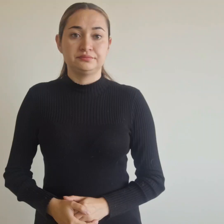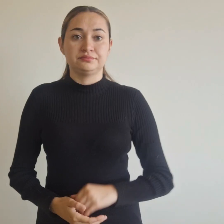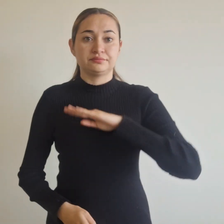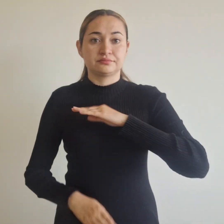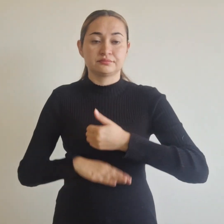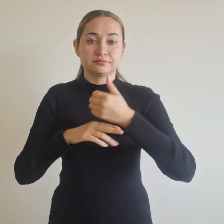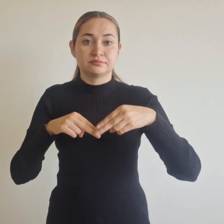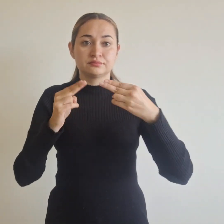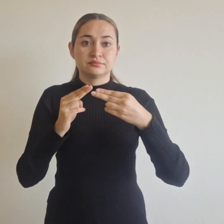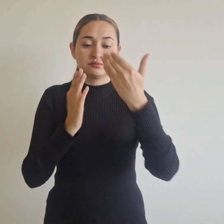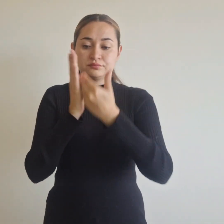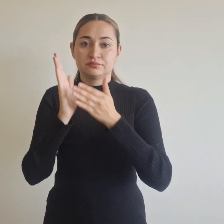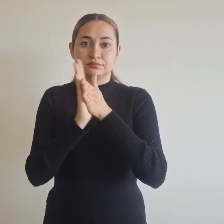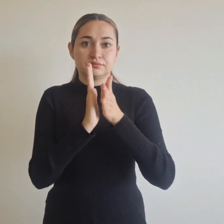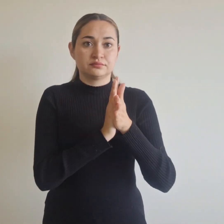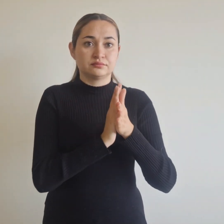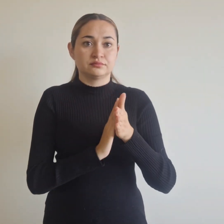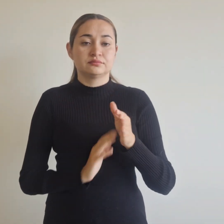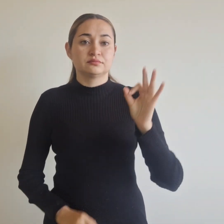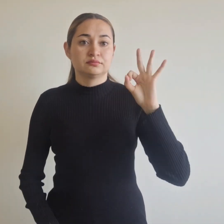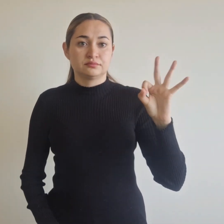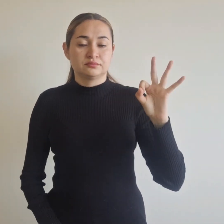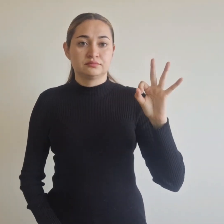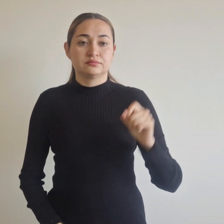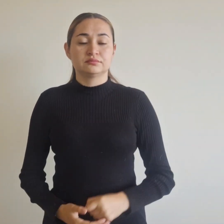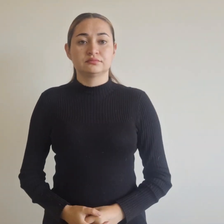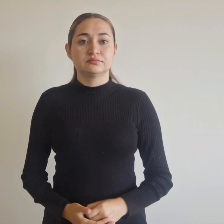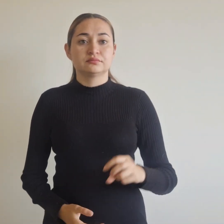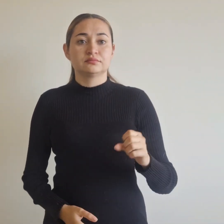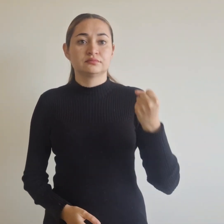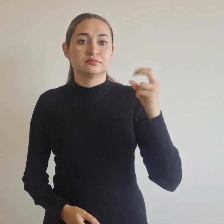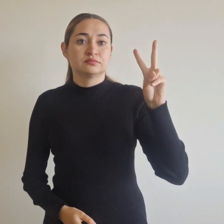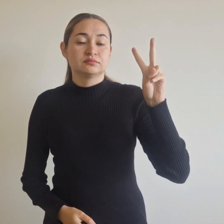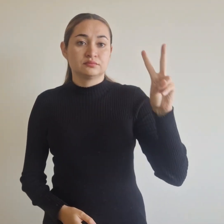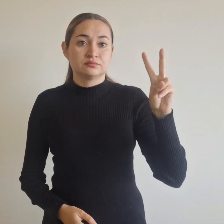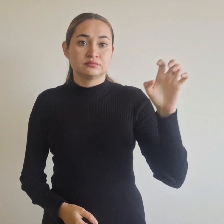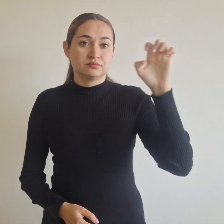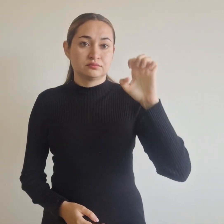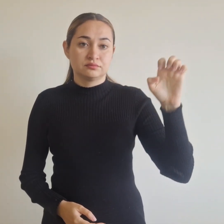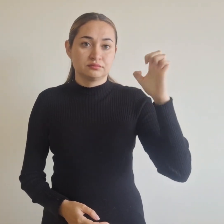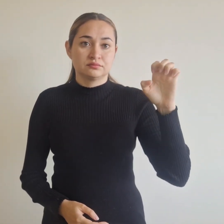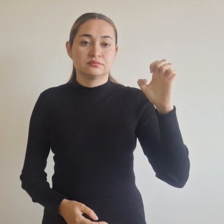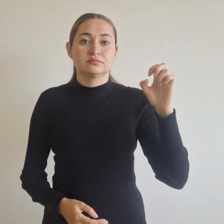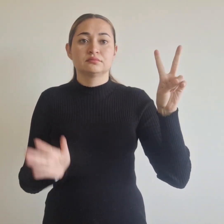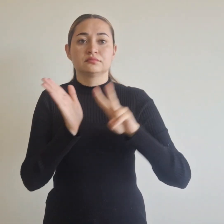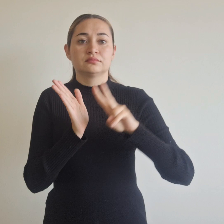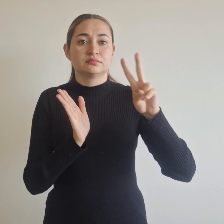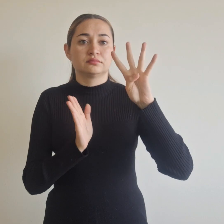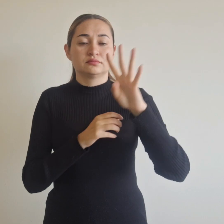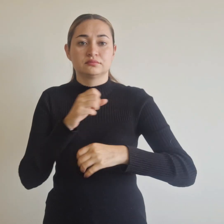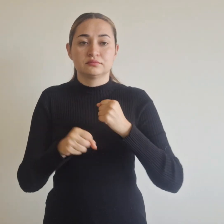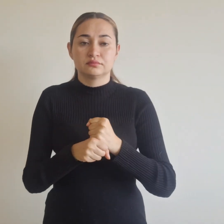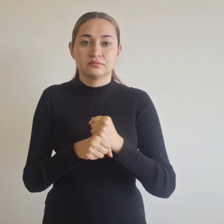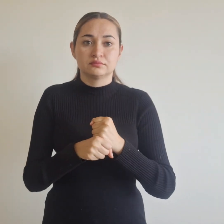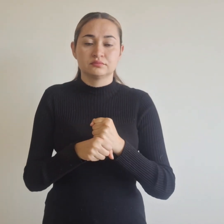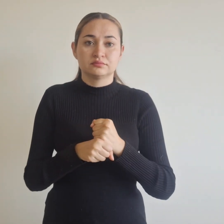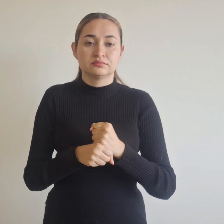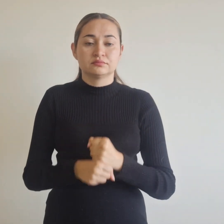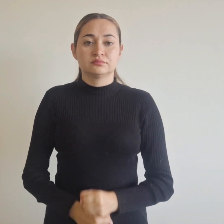Boletín informativo 03. 12 de enero de 2024. Se restablecerá la medida